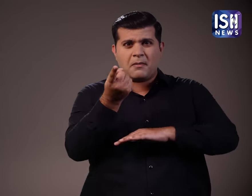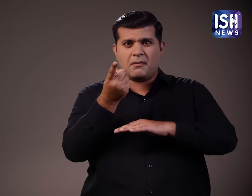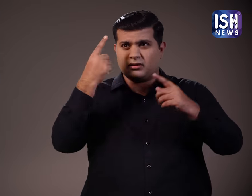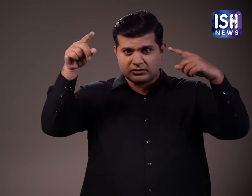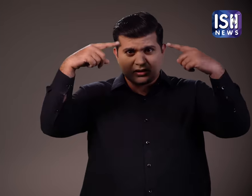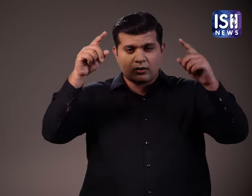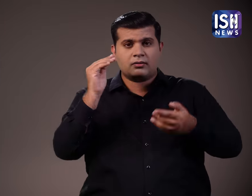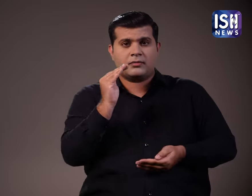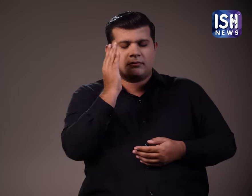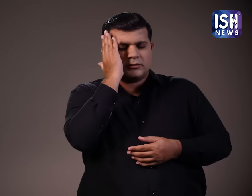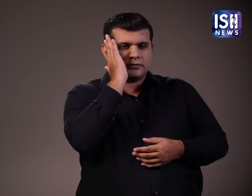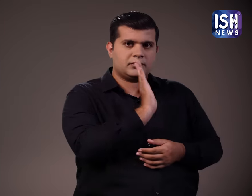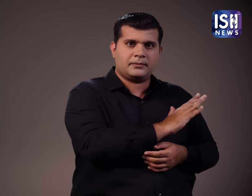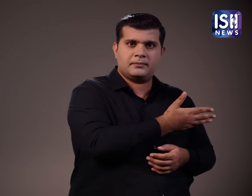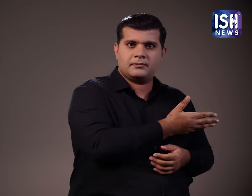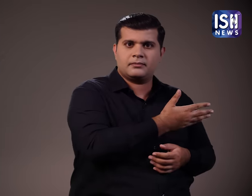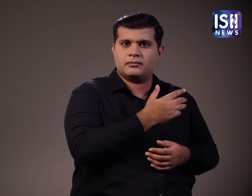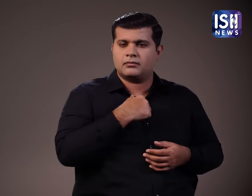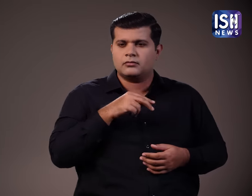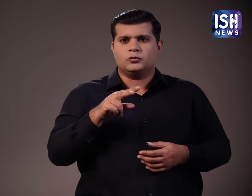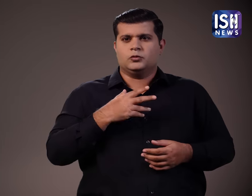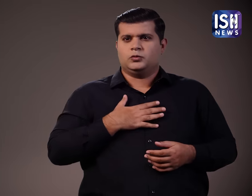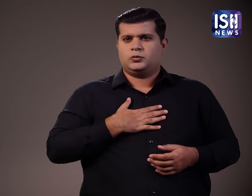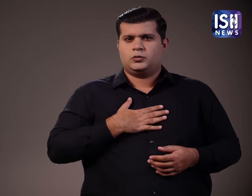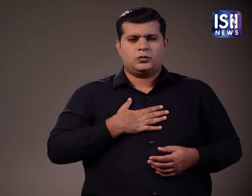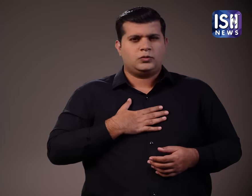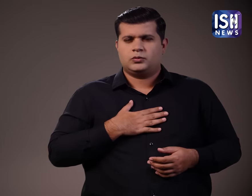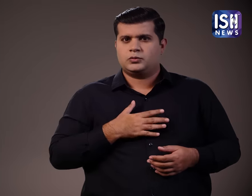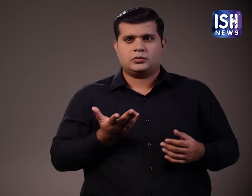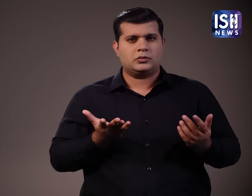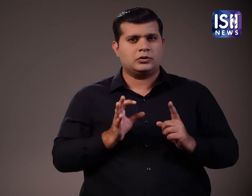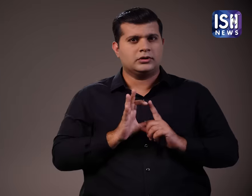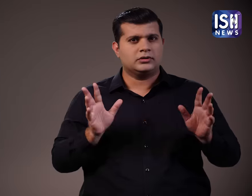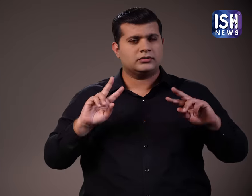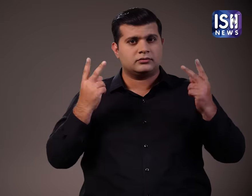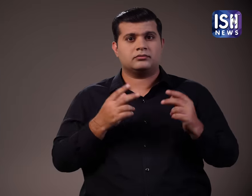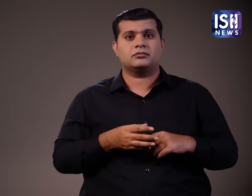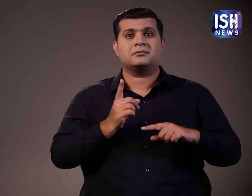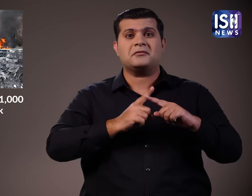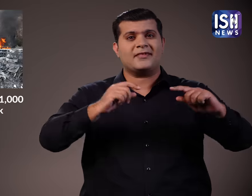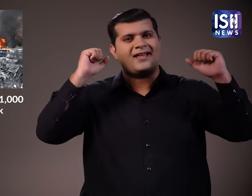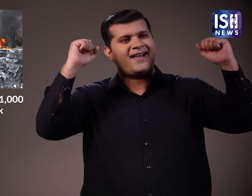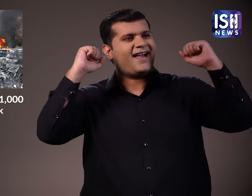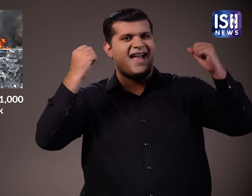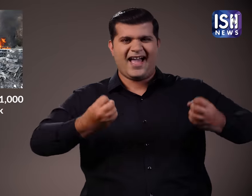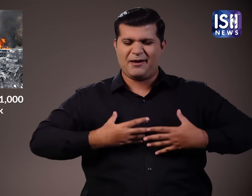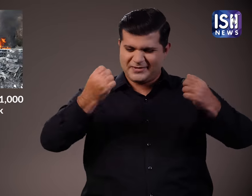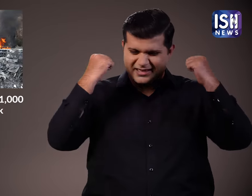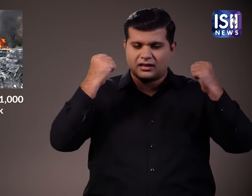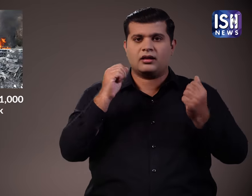उसने पताया कि वहाँ अपने घर में चिपी हुई है और उनके बच्चे सो रहे हैं कितनी खतरनाक स्तिती